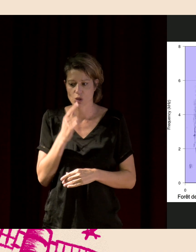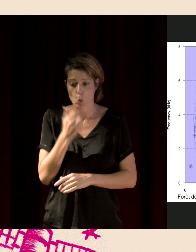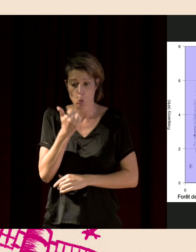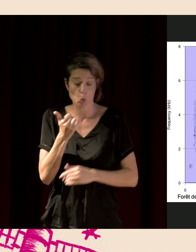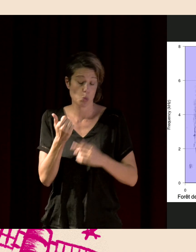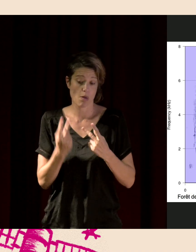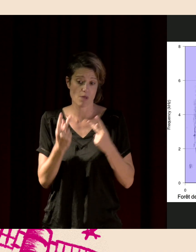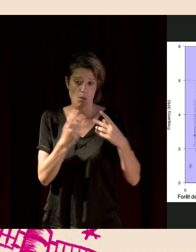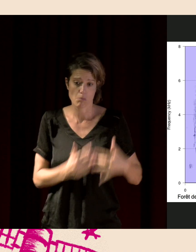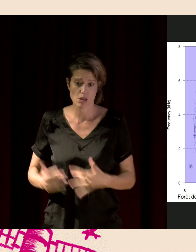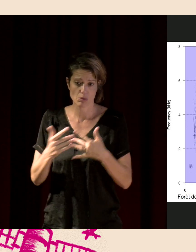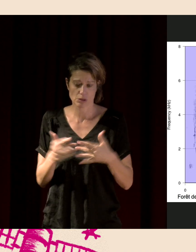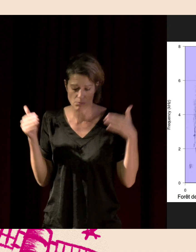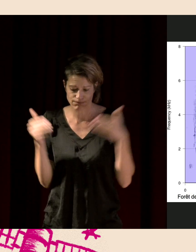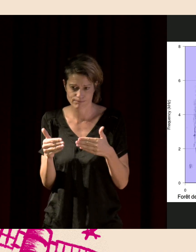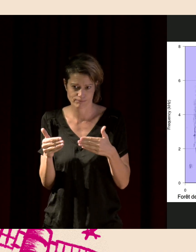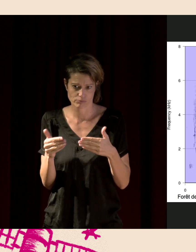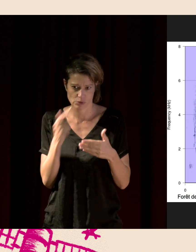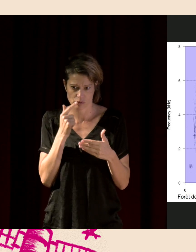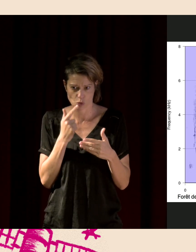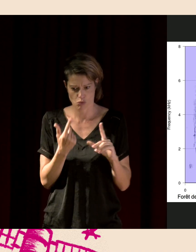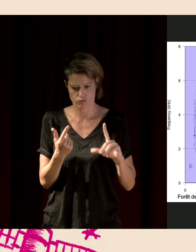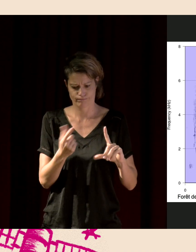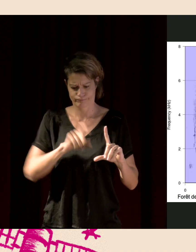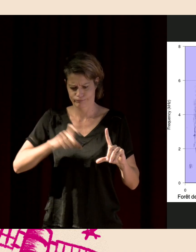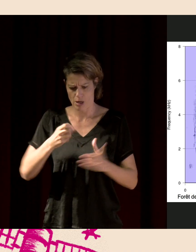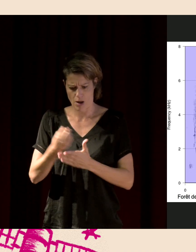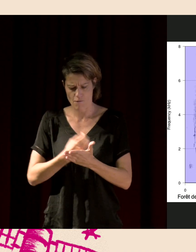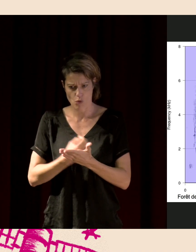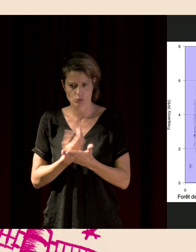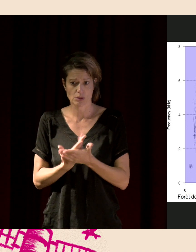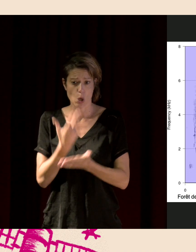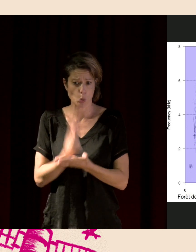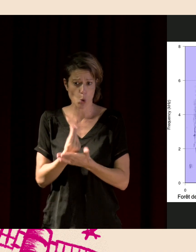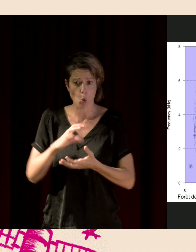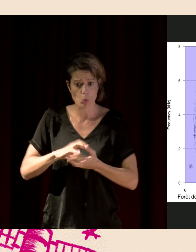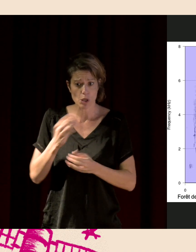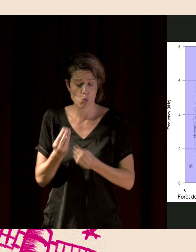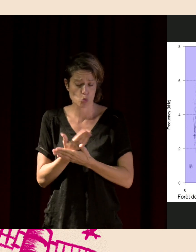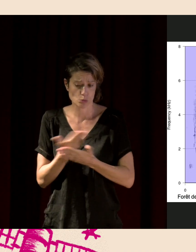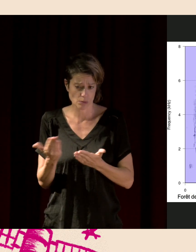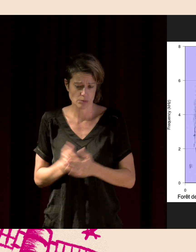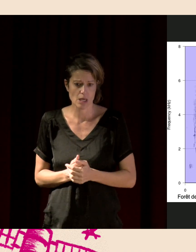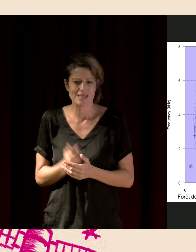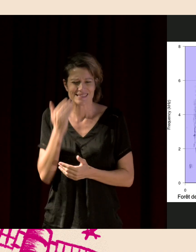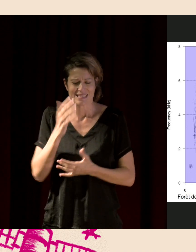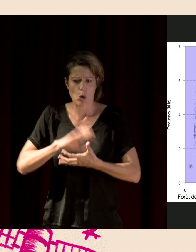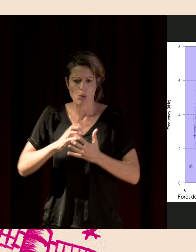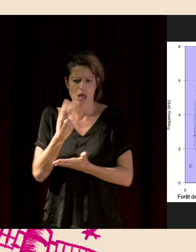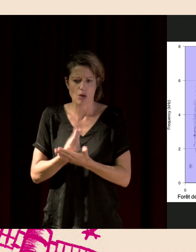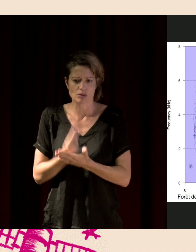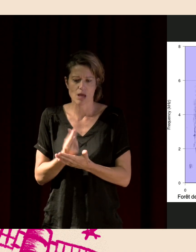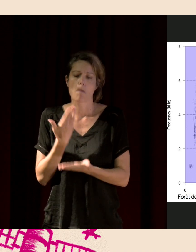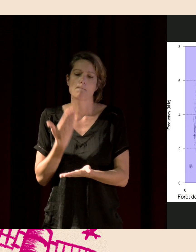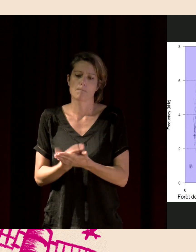mathématique qui va nous dire si l'enregistrement est compliqué ou pas. Et donc, plus il est compliqué, plus on peut supposer qu'il y a une